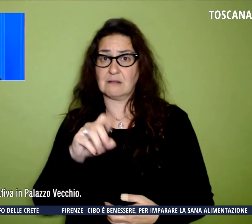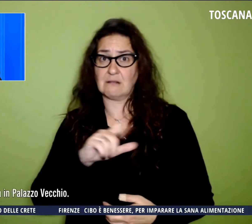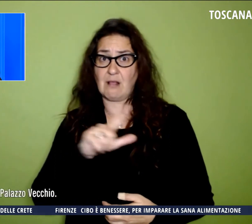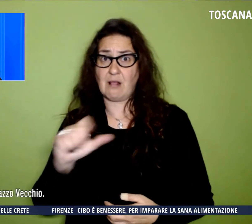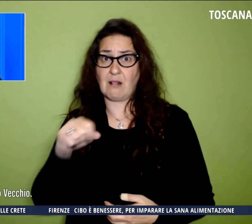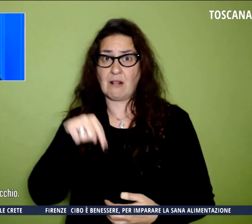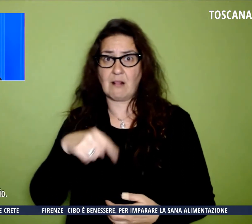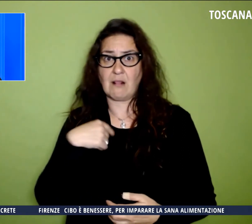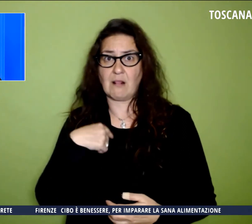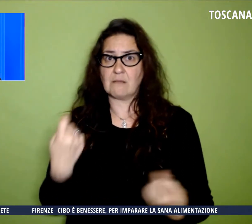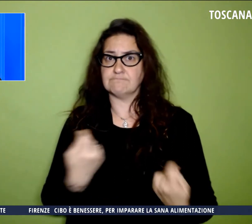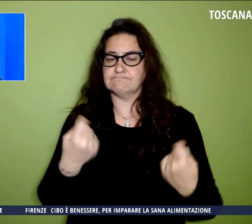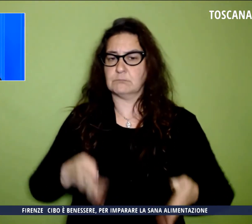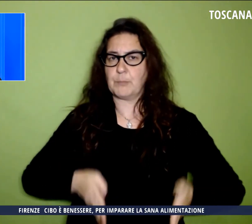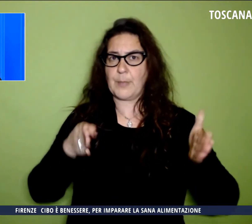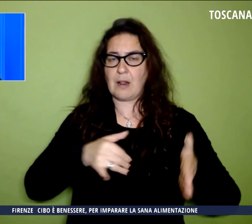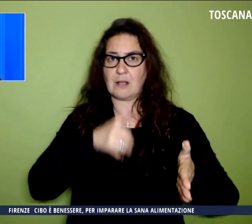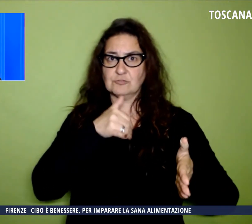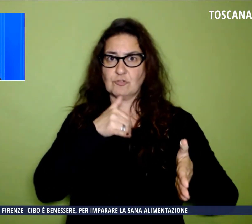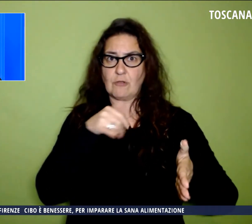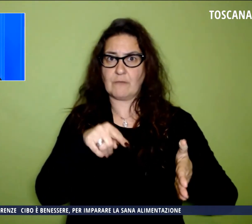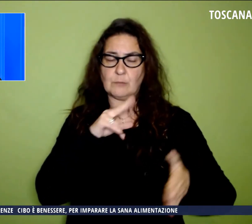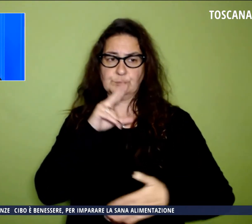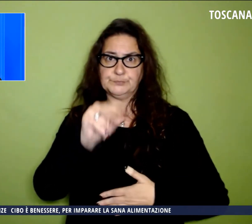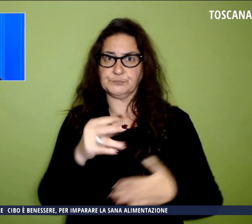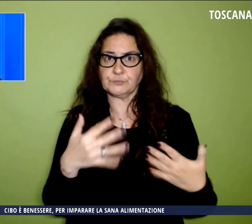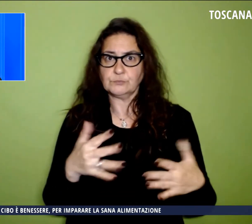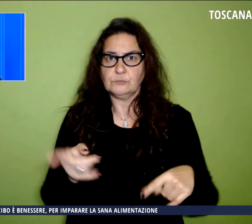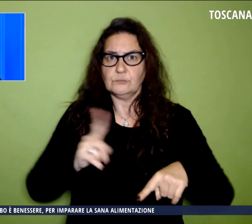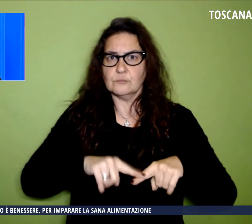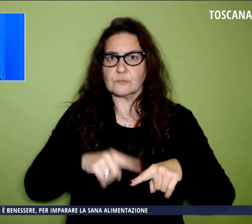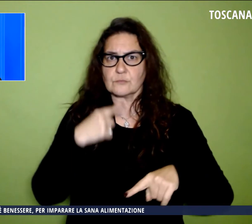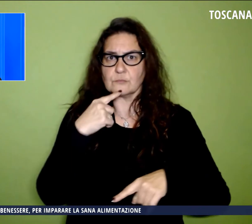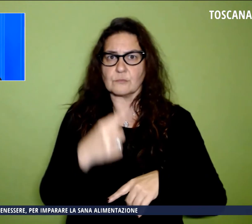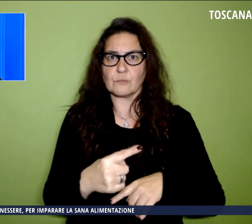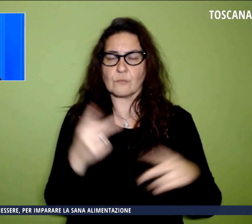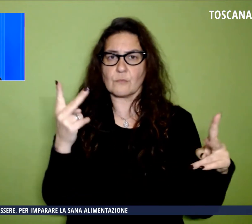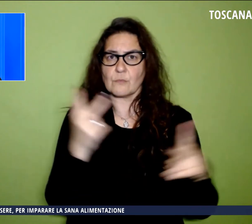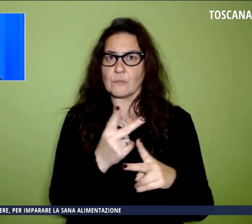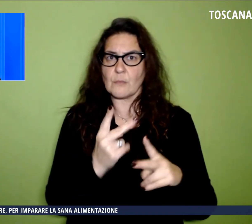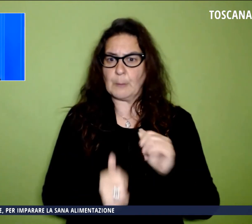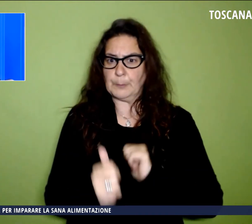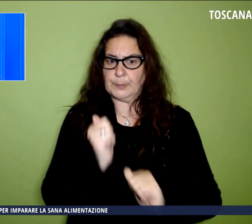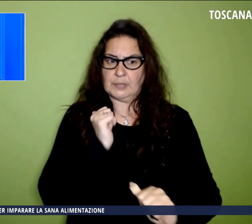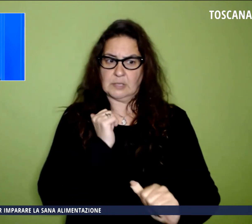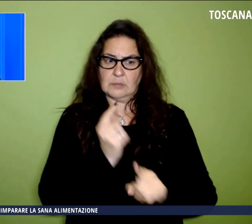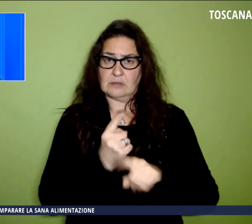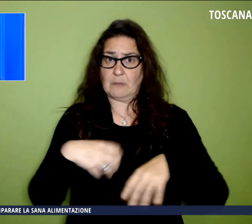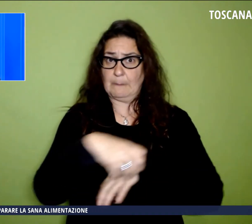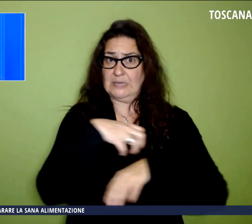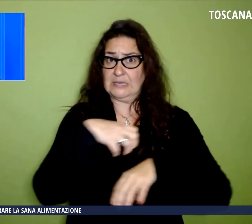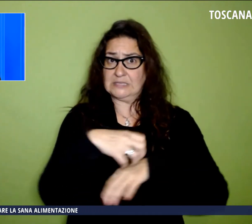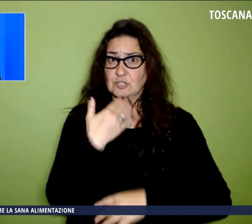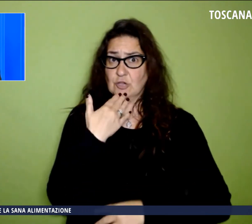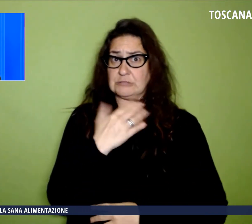'iniziativa in Palazzo Vecchio, che poi ha aggiunto, prima vedrà il ministro San Giuliano entro la